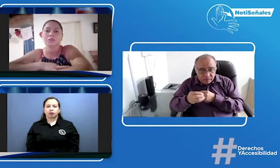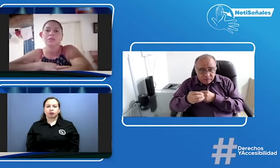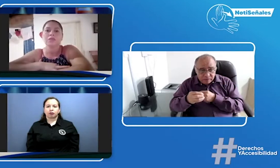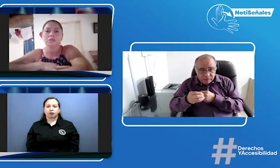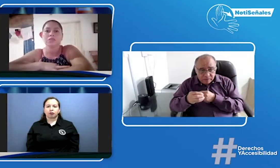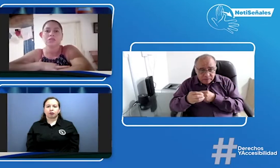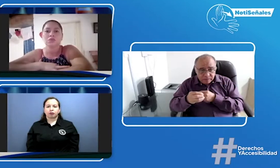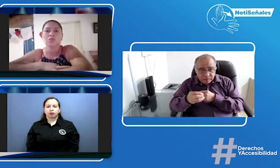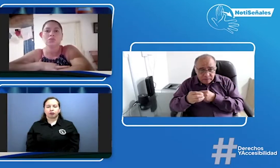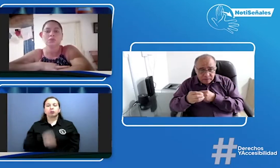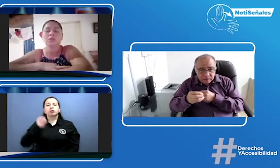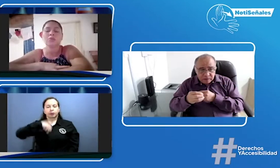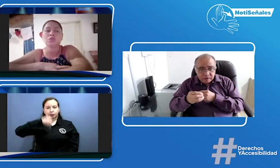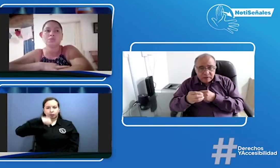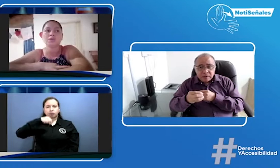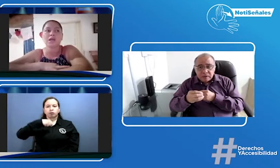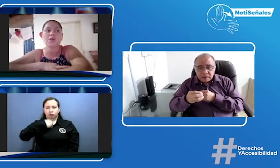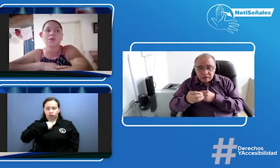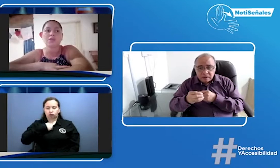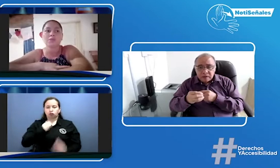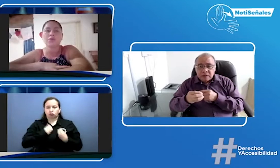Sí, señor. Yo vivo en el municipio de La Jagua de Ibirico.